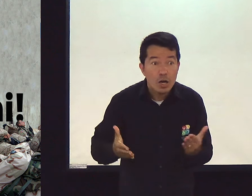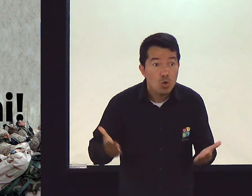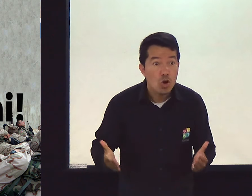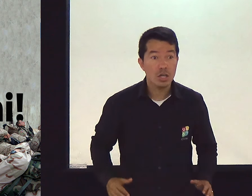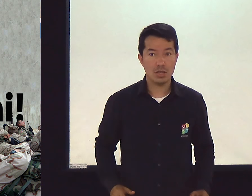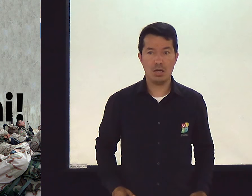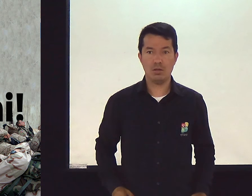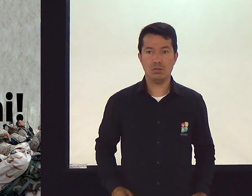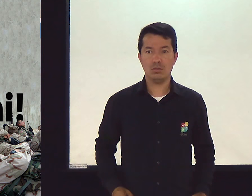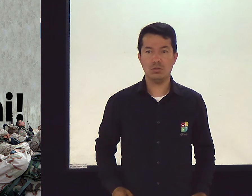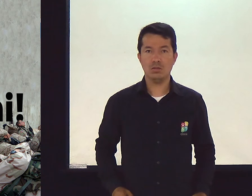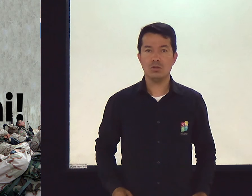Não é daqui a pouco, é agora.